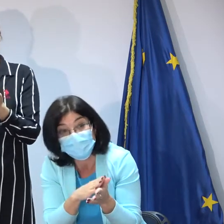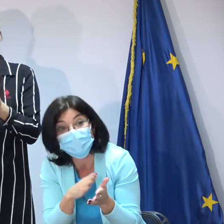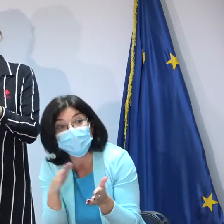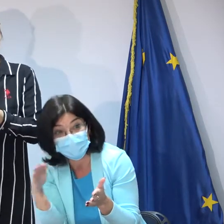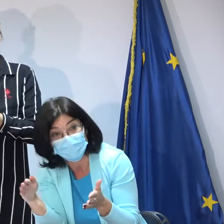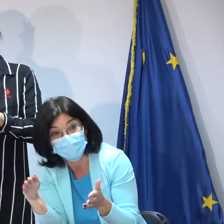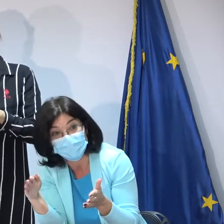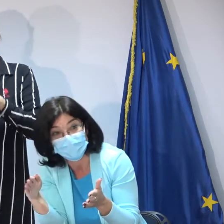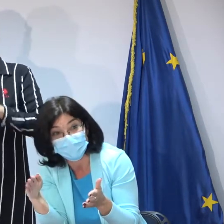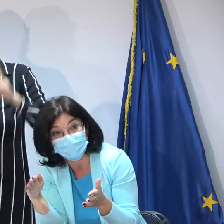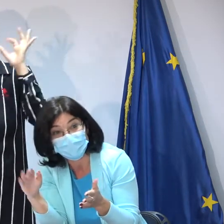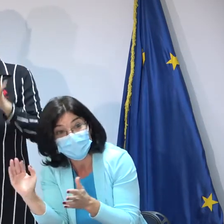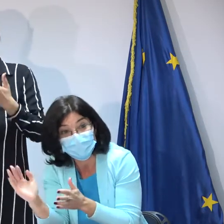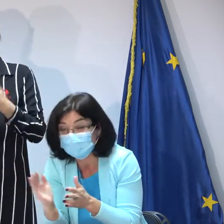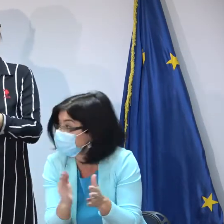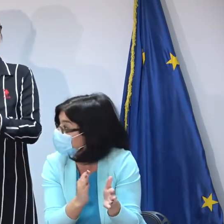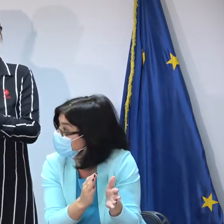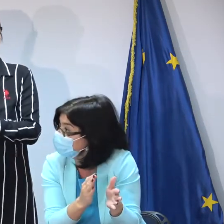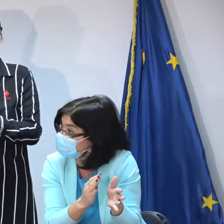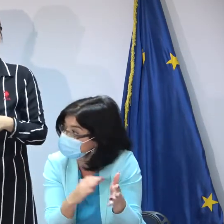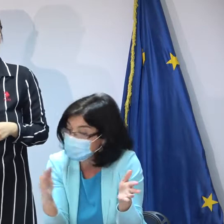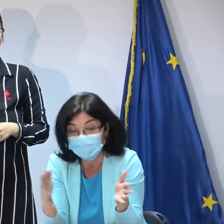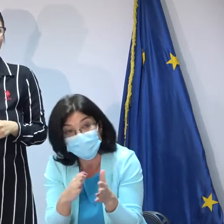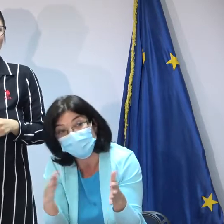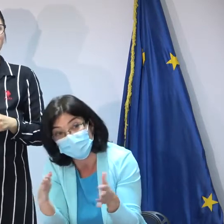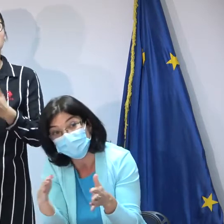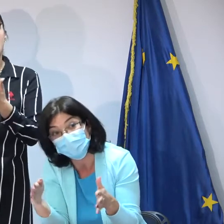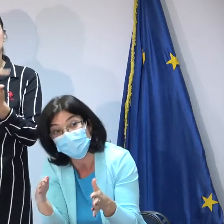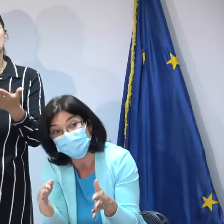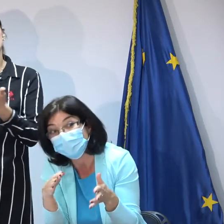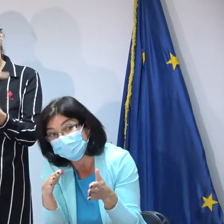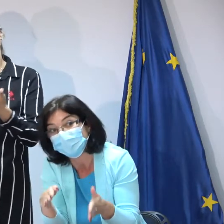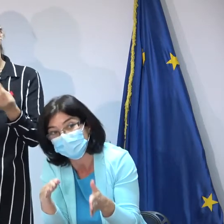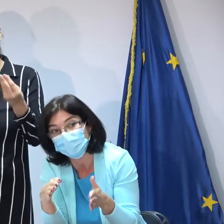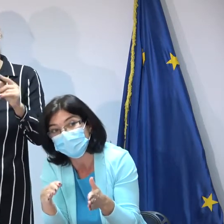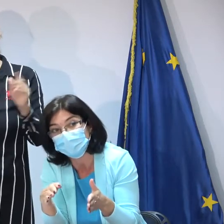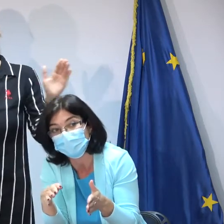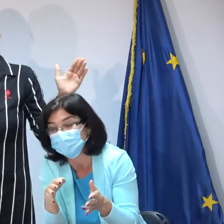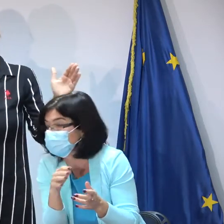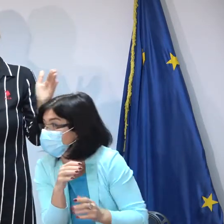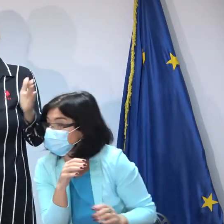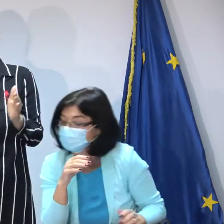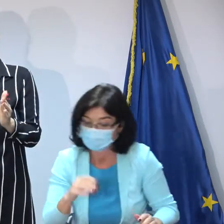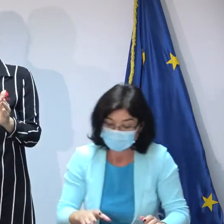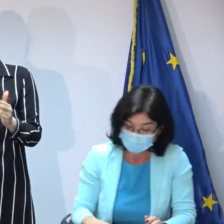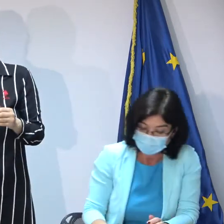momentul instituirii măsurii de protecție. Deci deja s-au eliminat și va fi scurtat procesul încă de la intrarea în sistem.